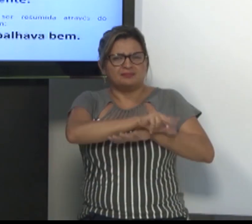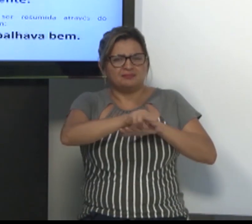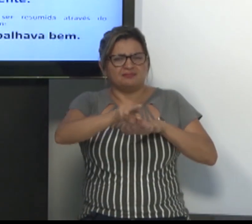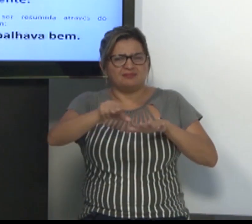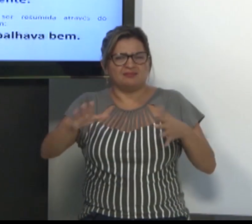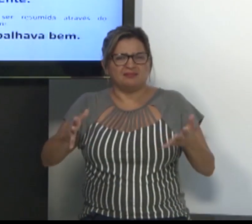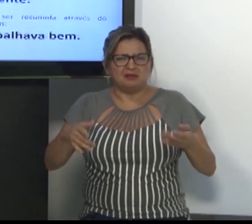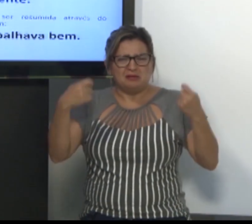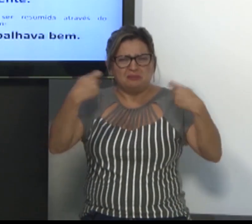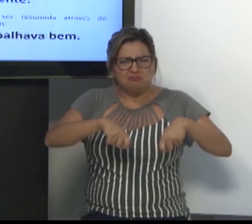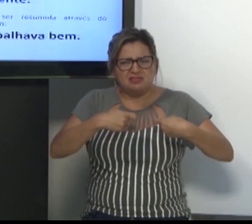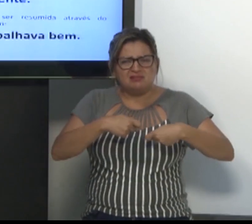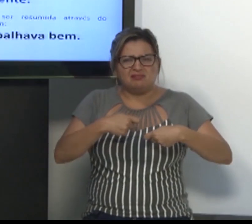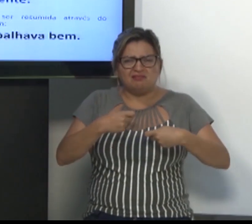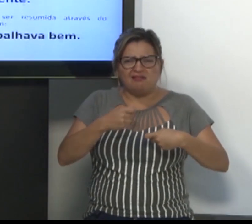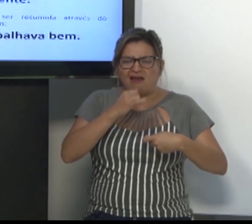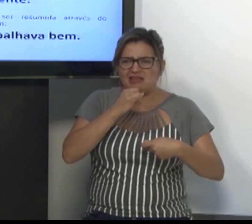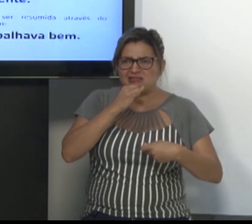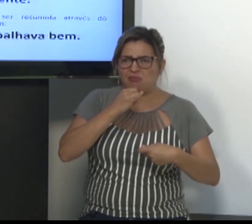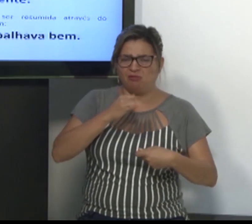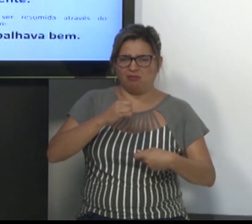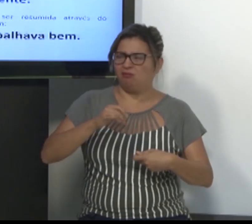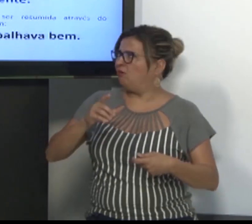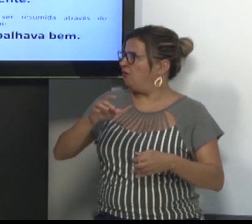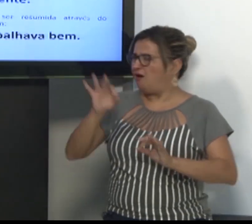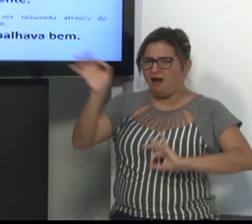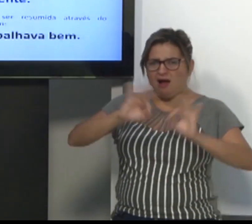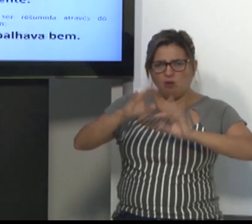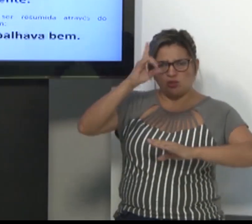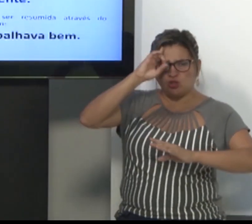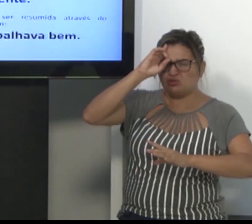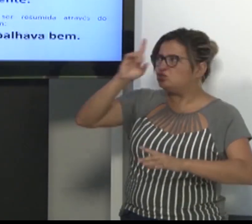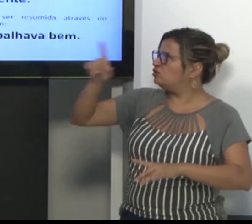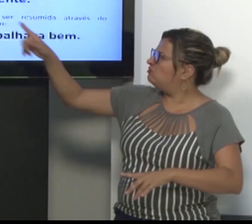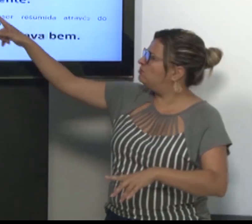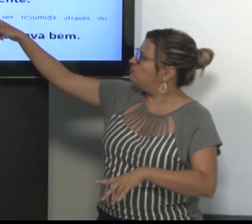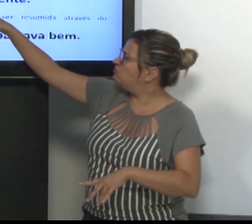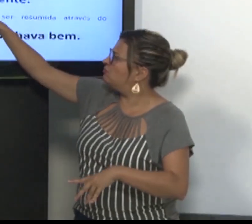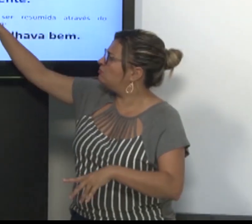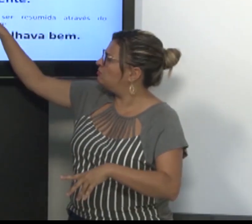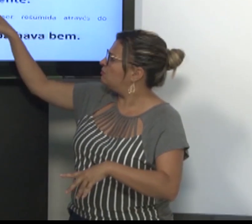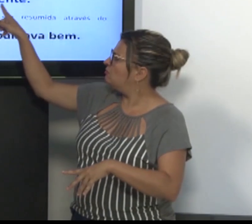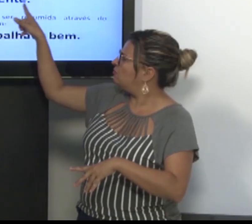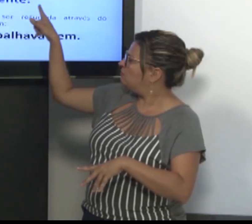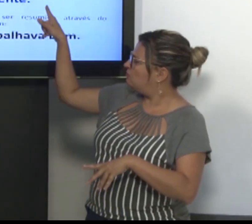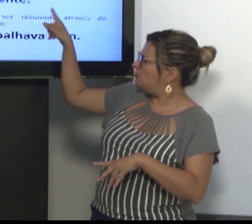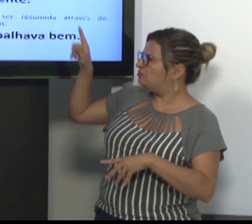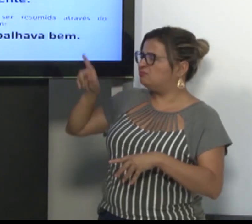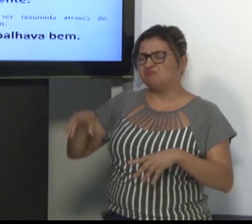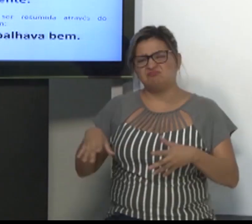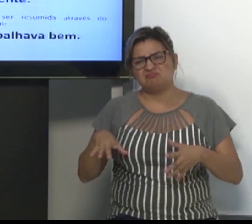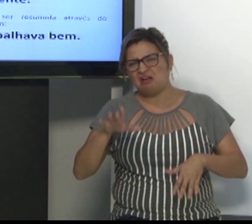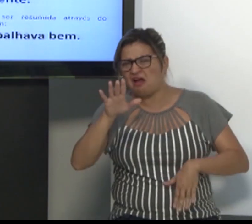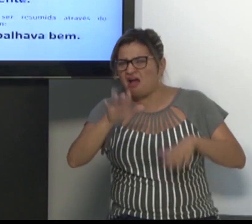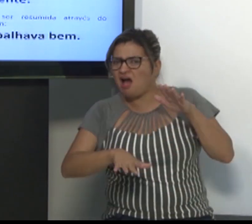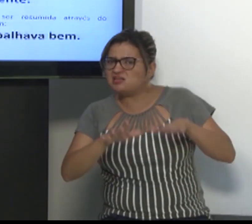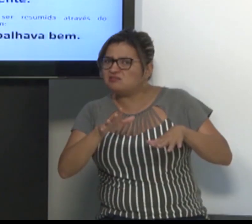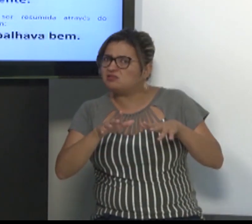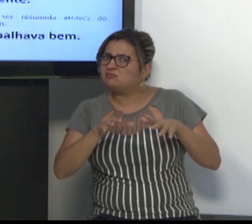Algumas informações não são tão importantes. Por exemplo, diariamente. Essa palavra,